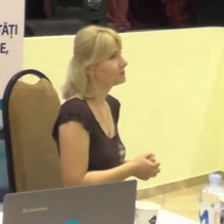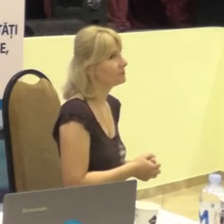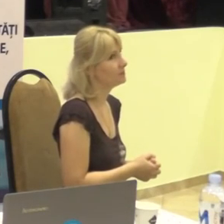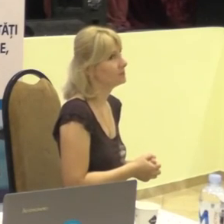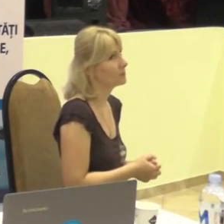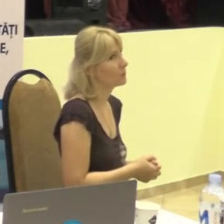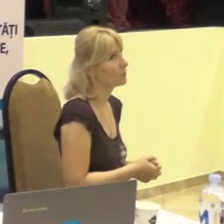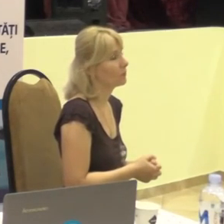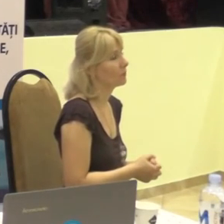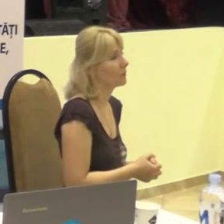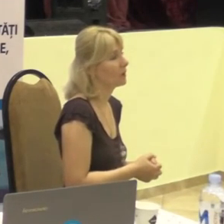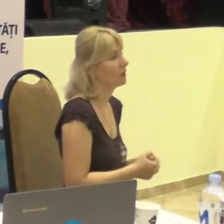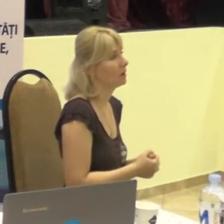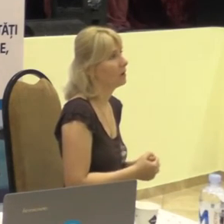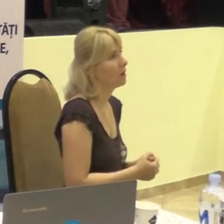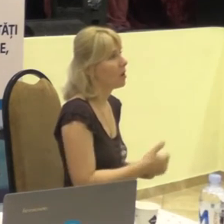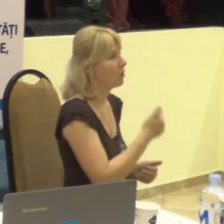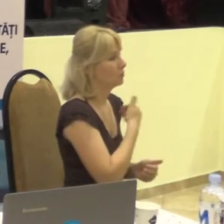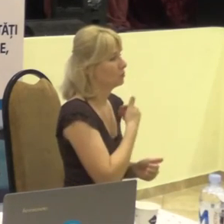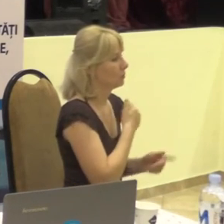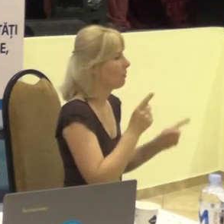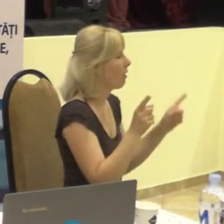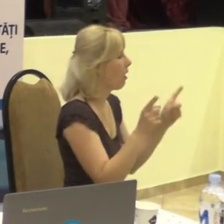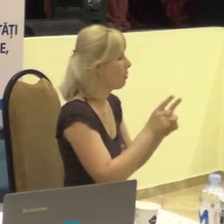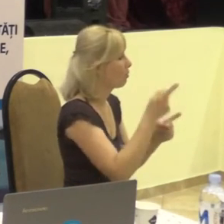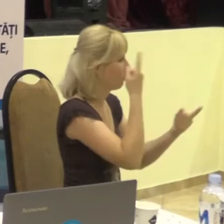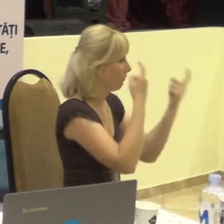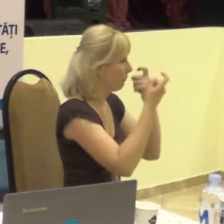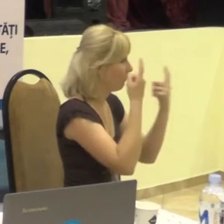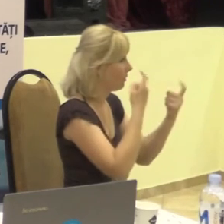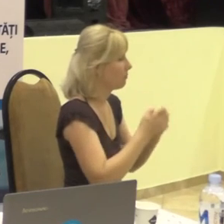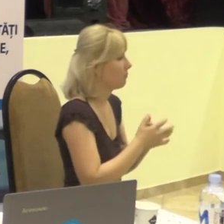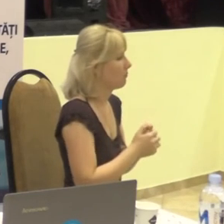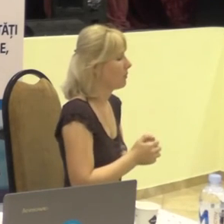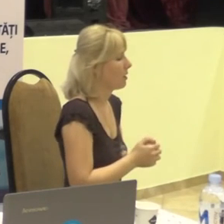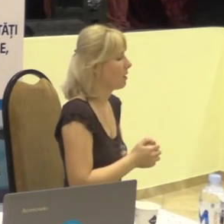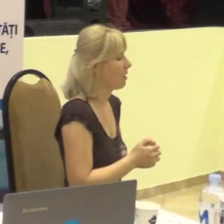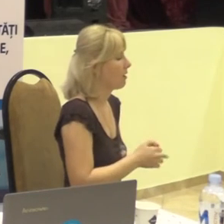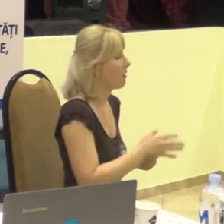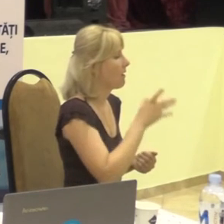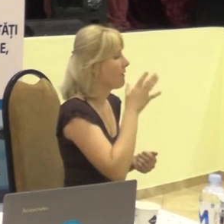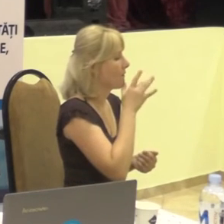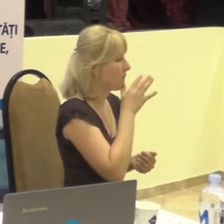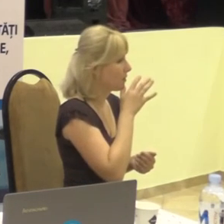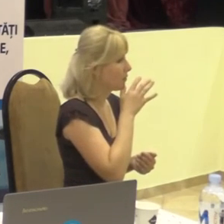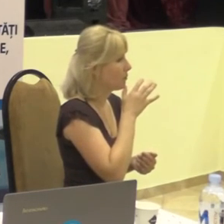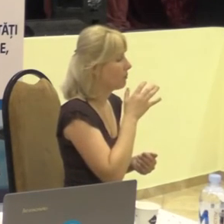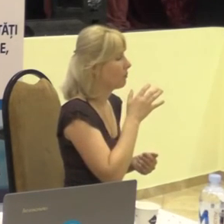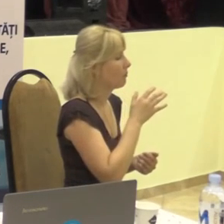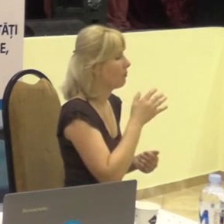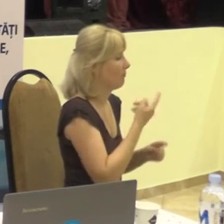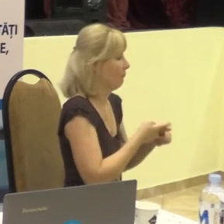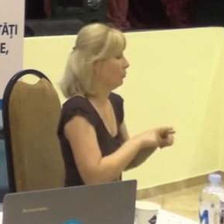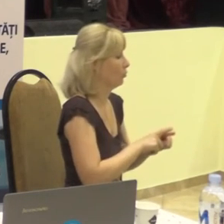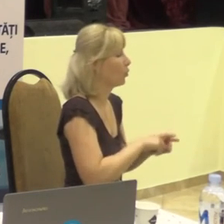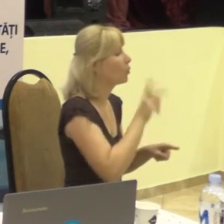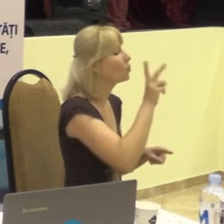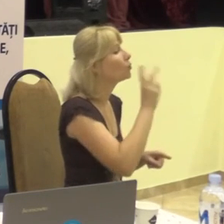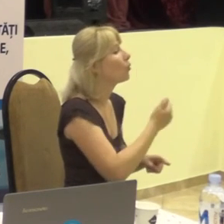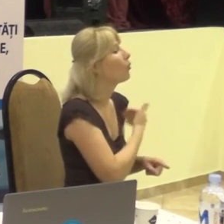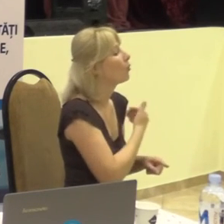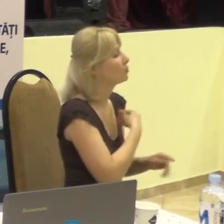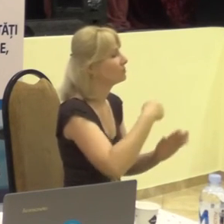Am să fac o mică informare, v-am zis că în același timp am să vă rog pe cine dintre dumneavoastră dorește să